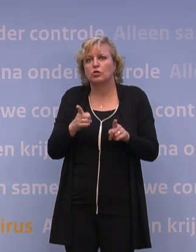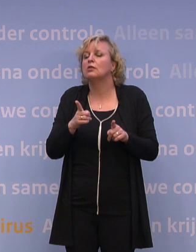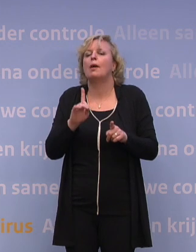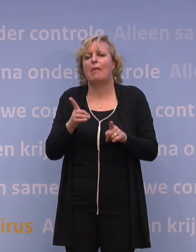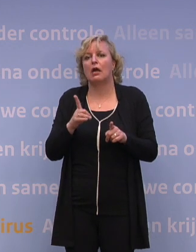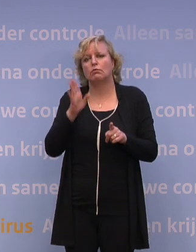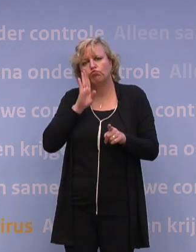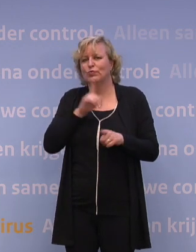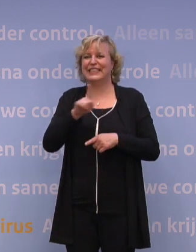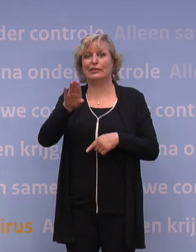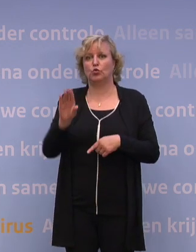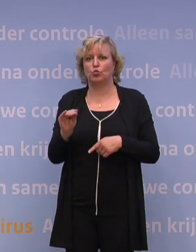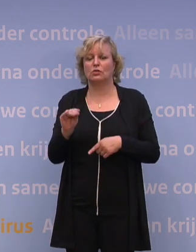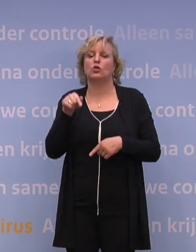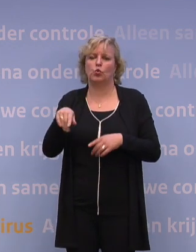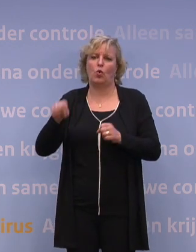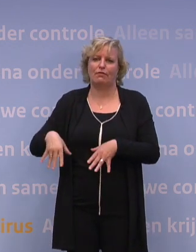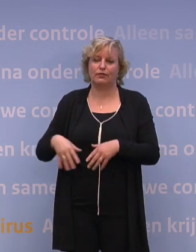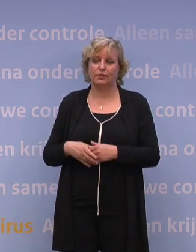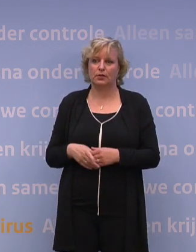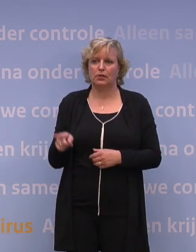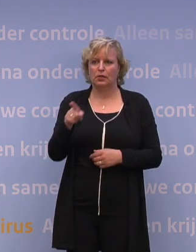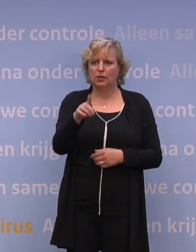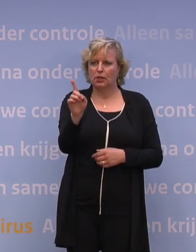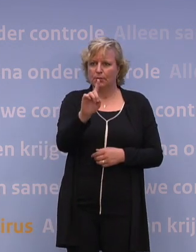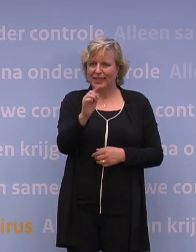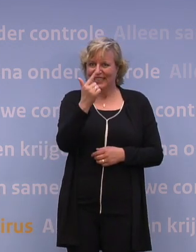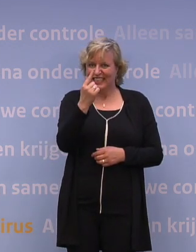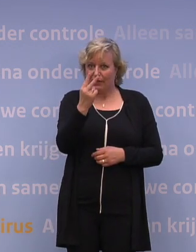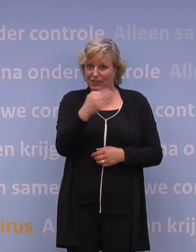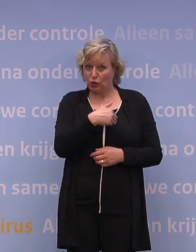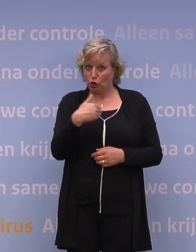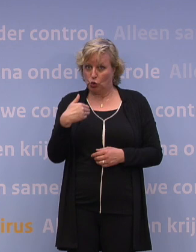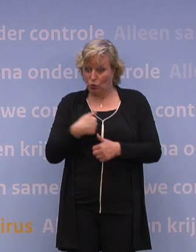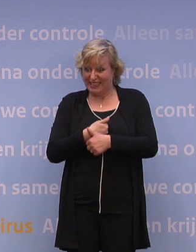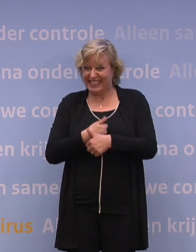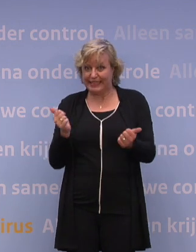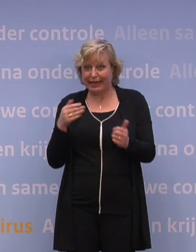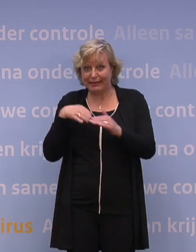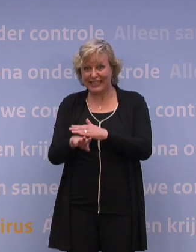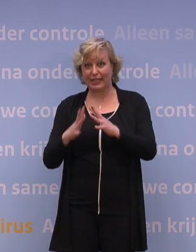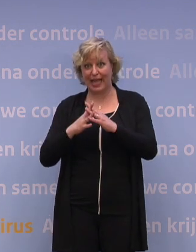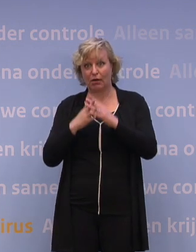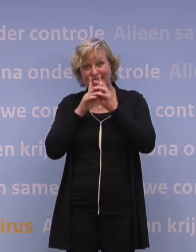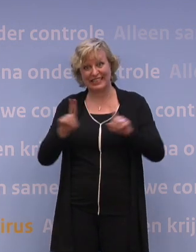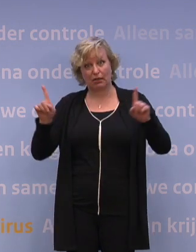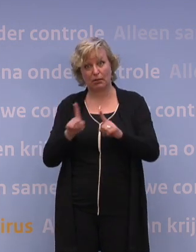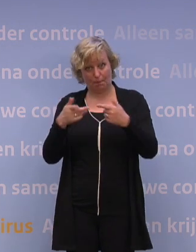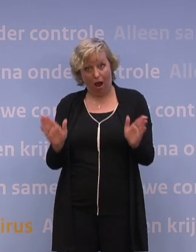vervalt. Dus dat betekent dat bij ingang van 27 juni mag ook iedereen dan, die in de kerk is, mag weer zingen? Ja.